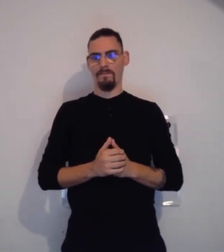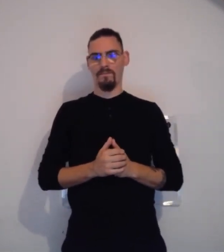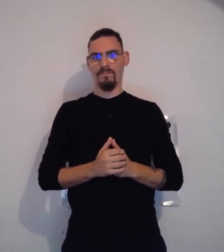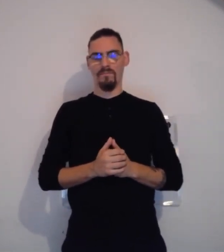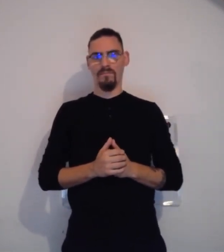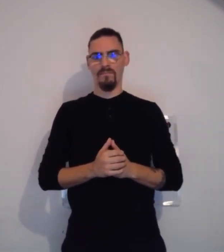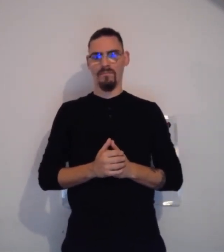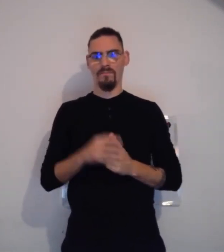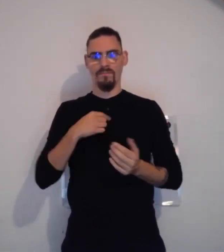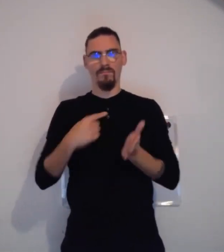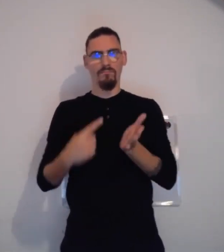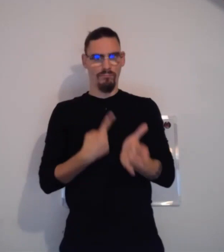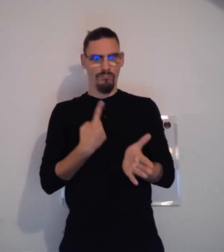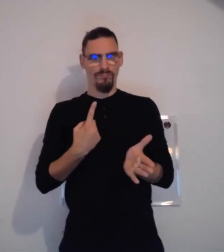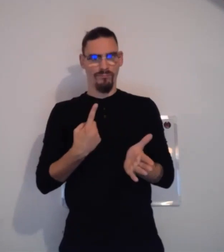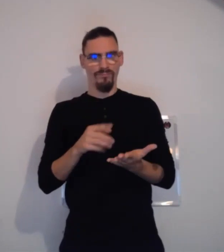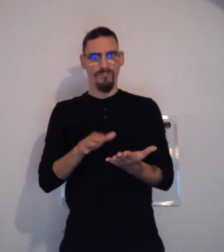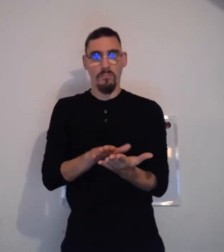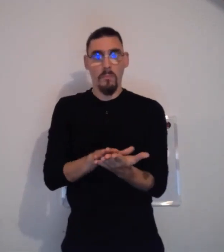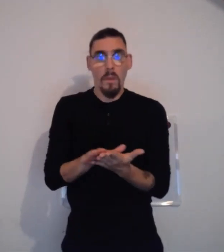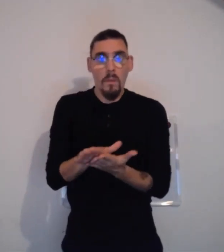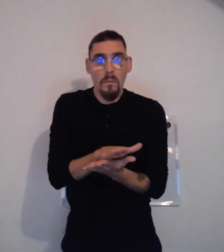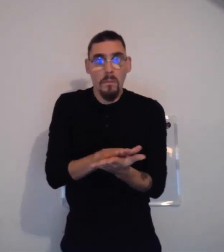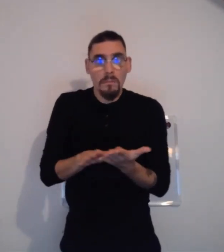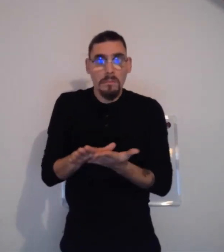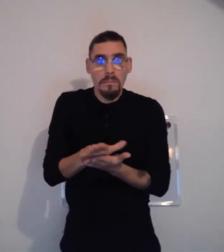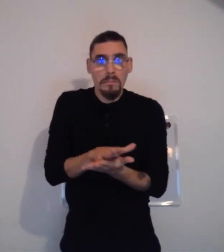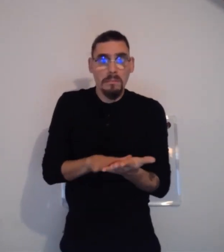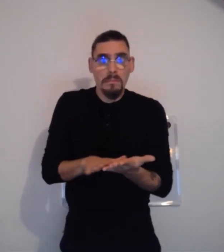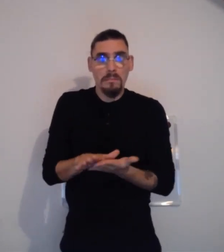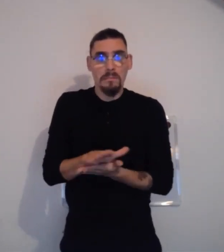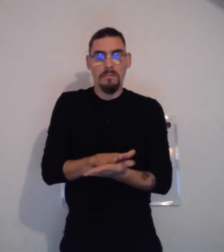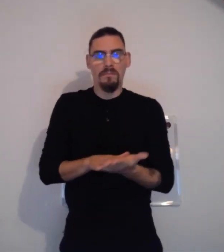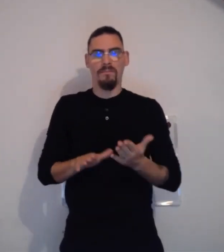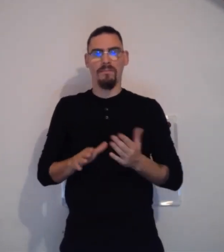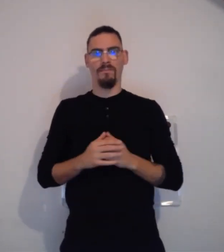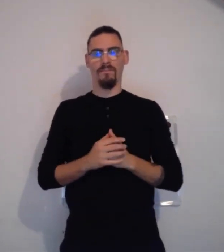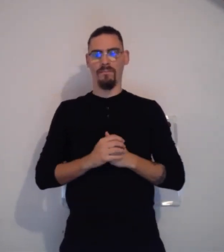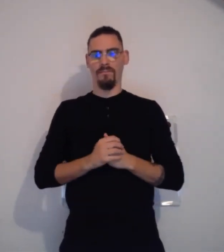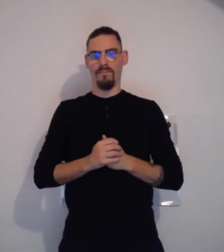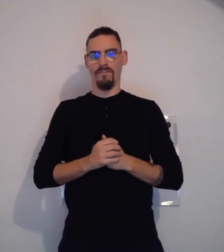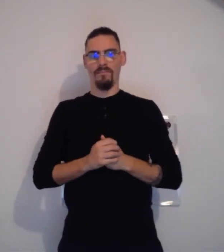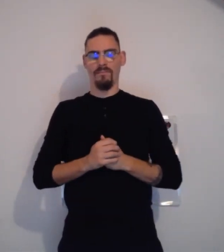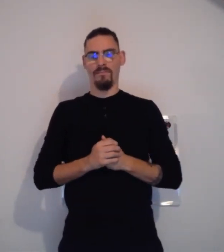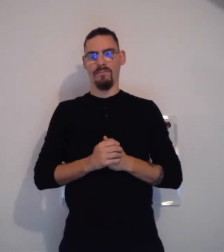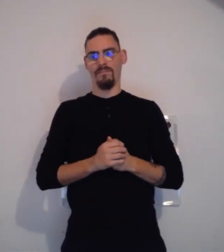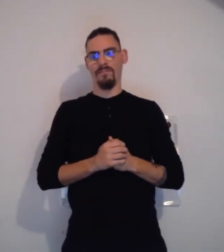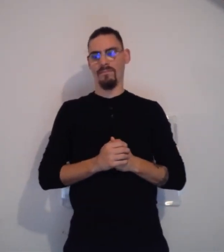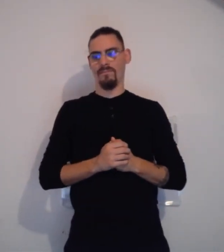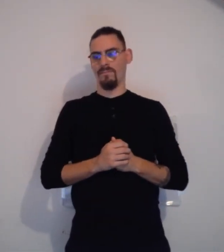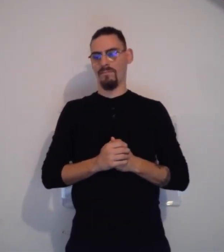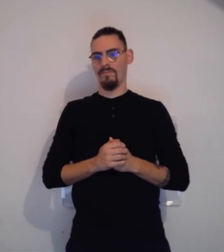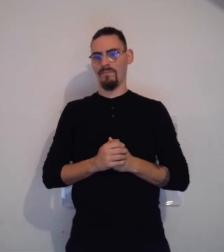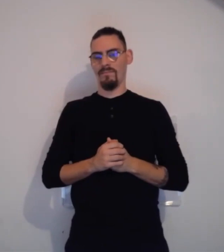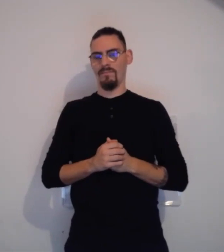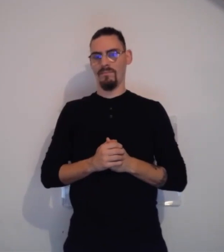les caressant une contre l'autre. Je vais vous le refaire avec l'expression du visage.